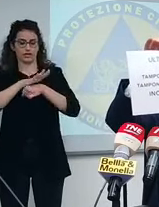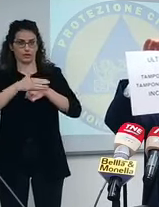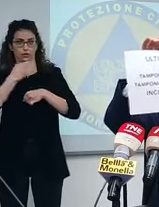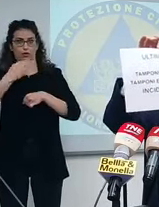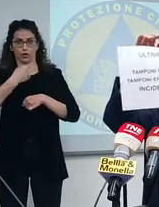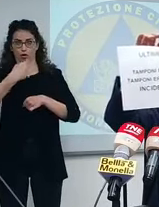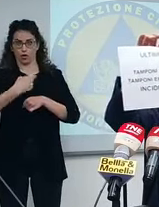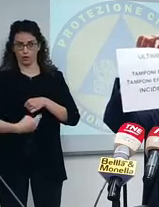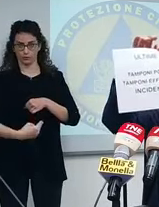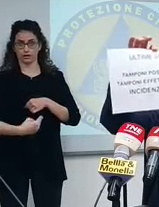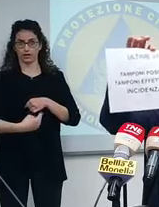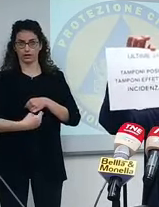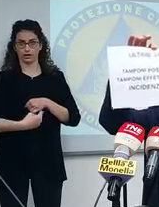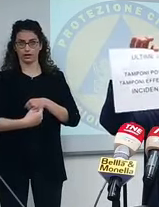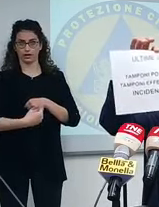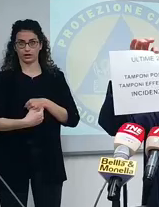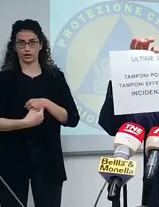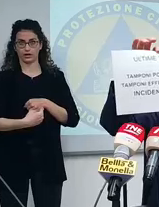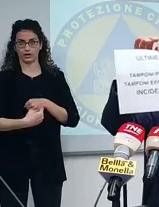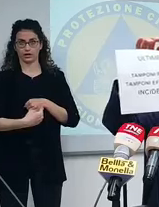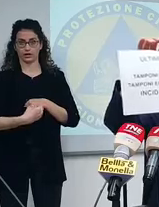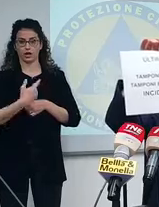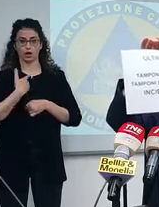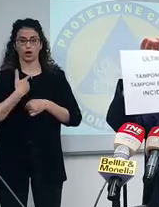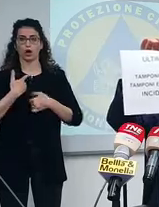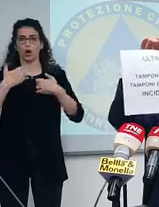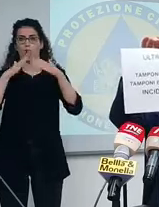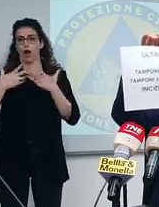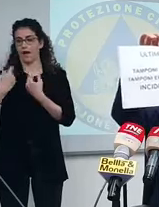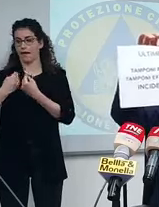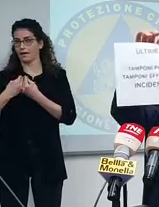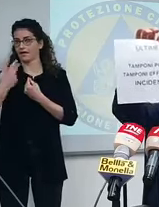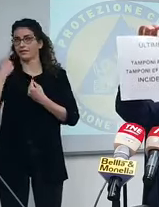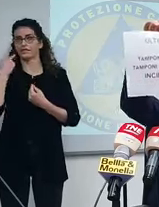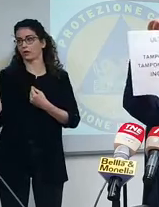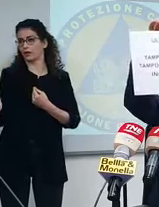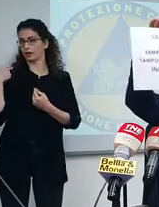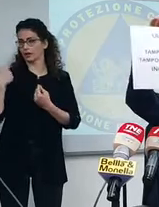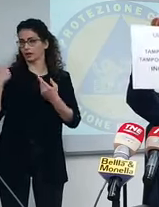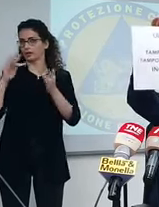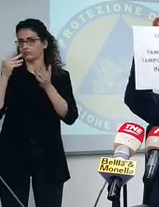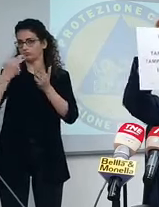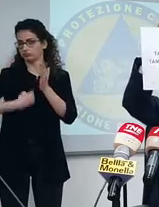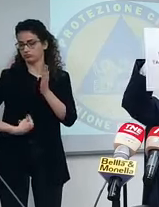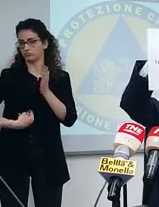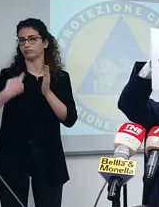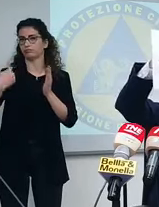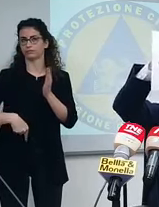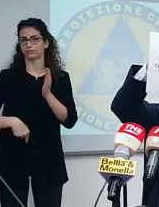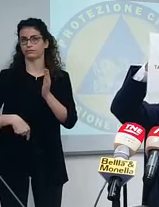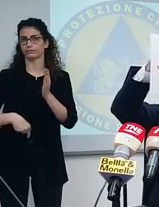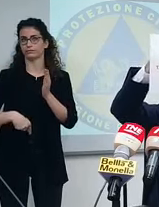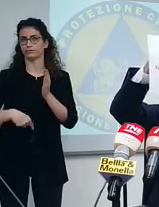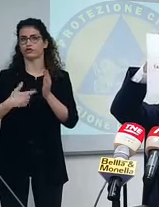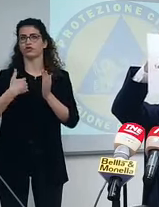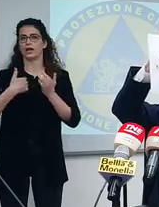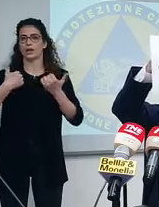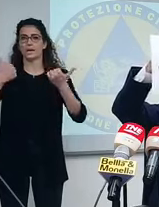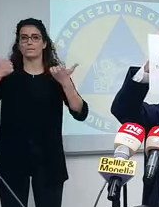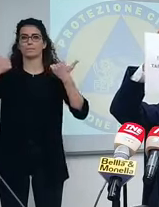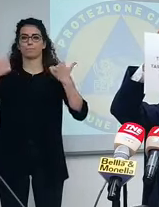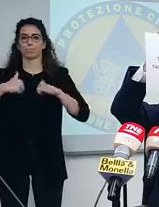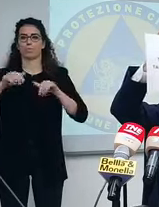chiamano Tizio, Caio e Sempronio, o questi vicini di casa che ho visto l'altro giorno, eccetera, quindi non è popolazione